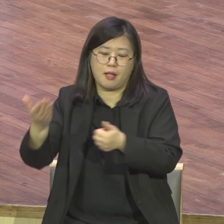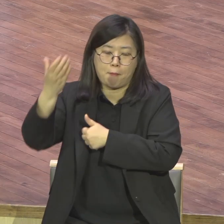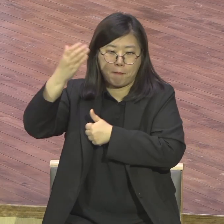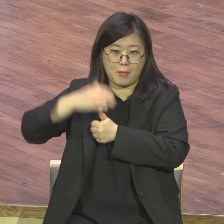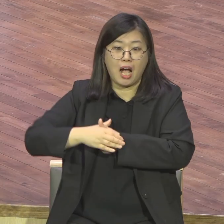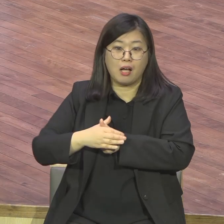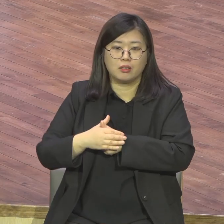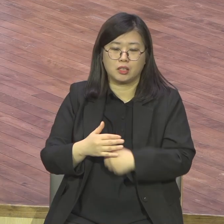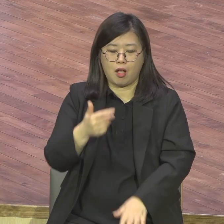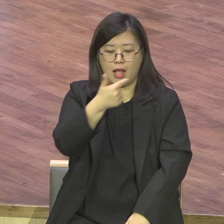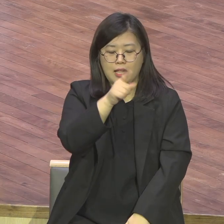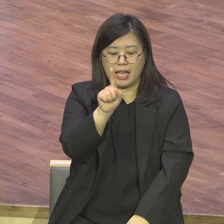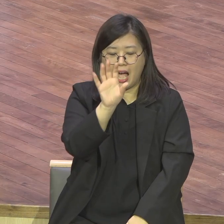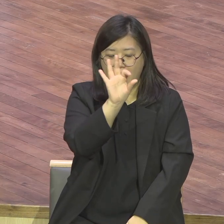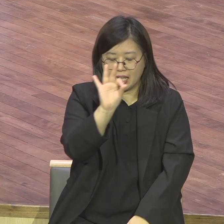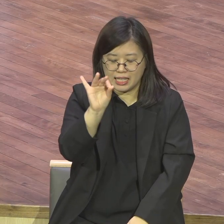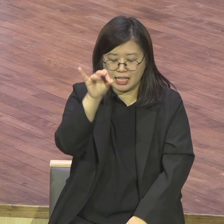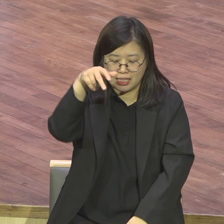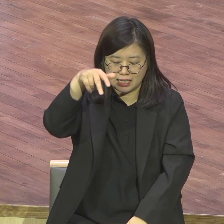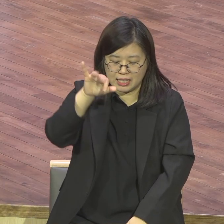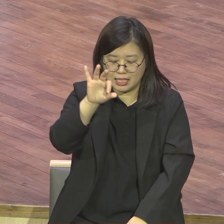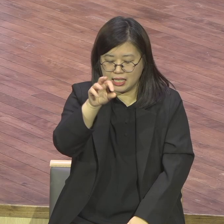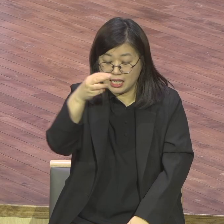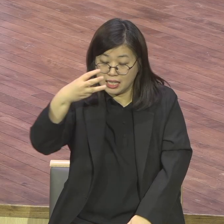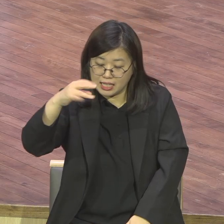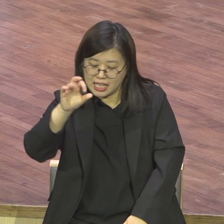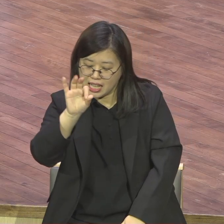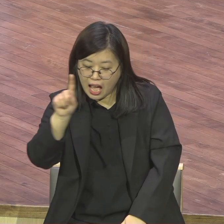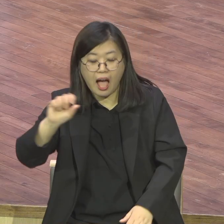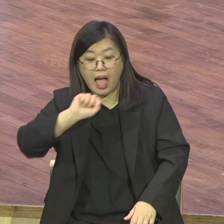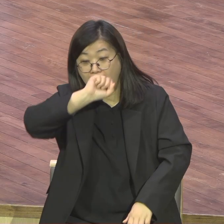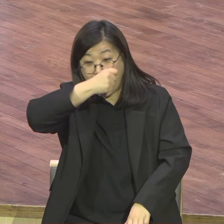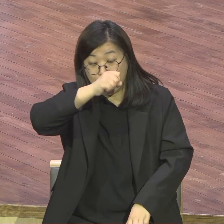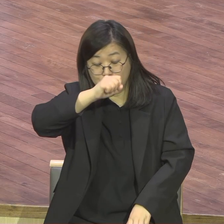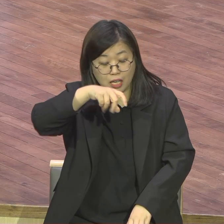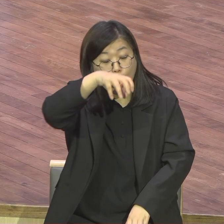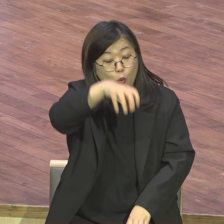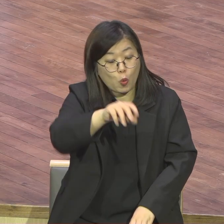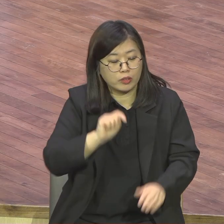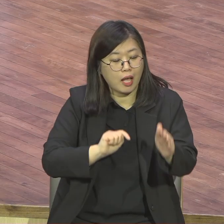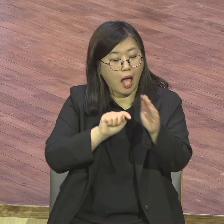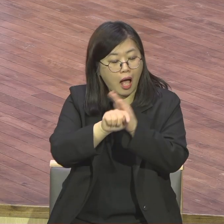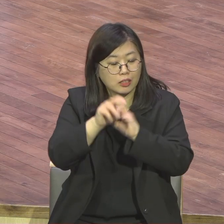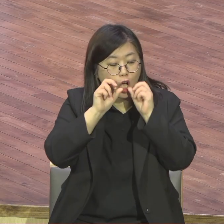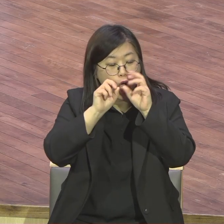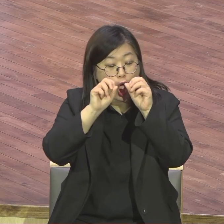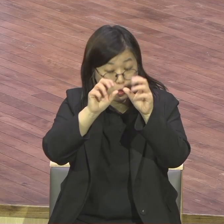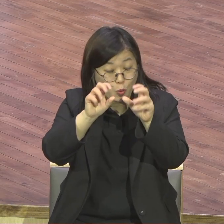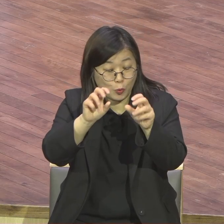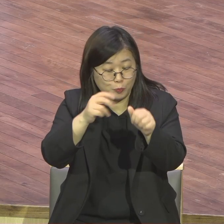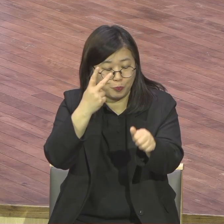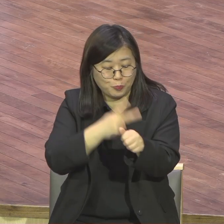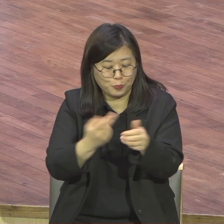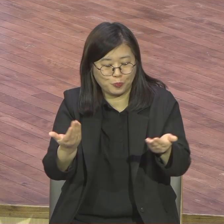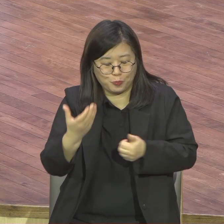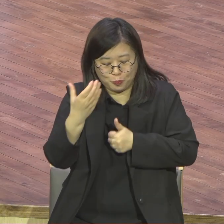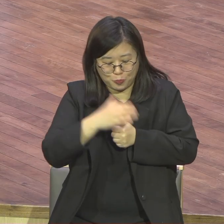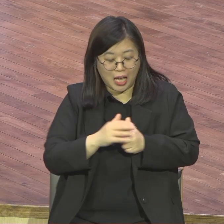귀신 쫓아내는 사역을 하기 시작한 거니까 귀신 쫓아내고 막 사역하는데 성령 역사를 체험한 거예요 이 학자가